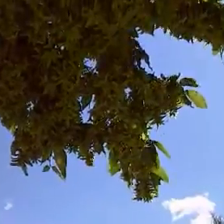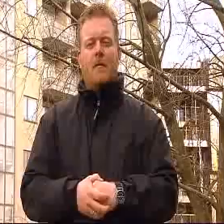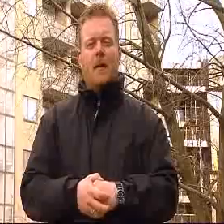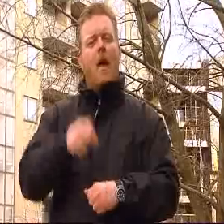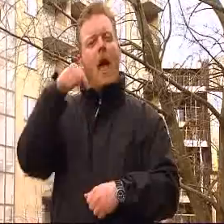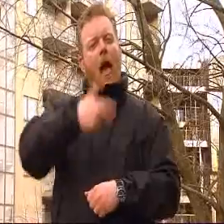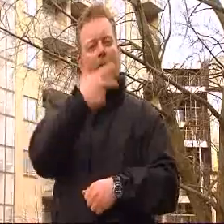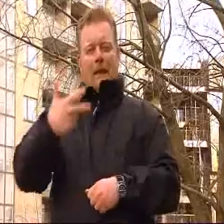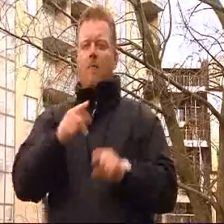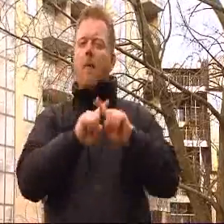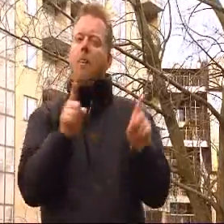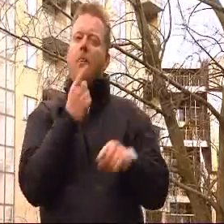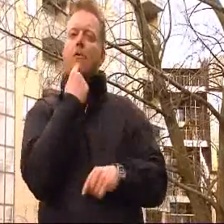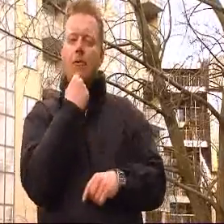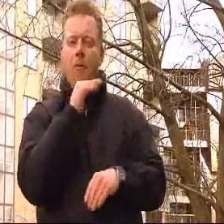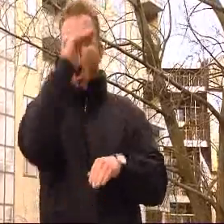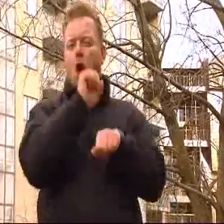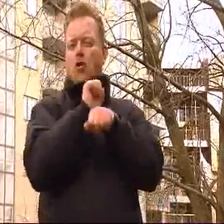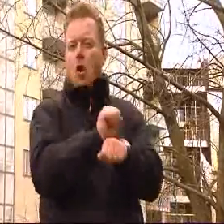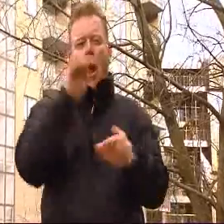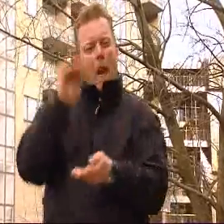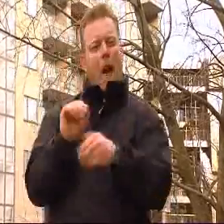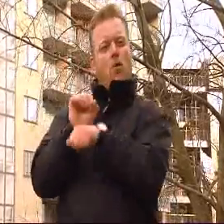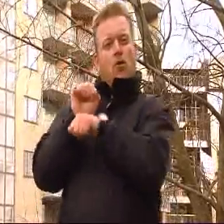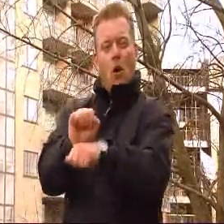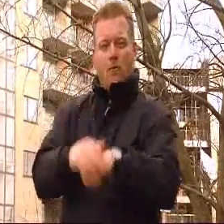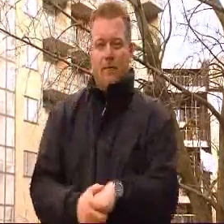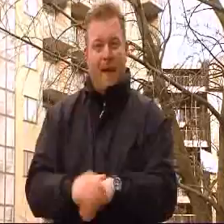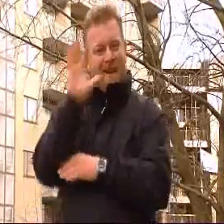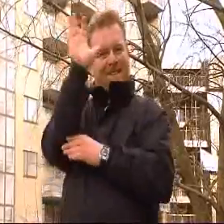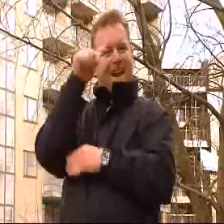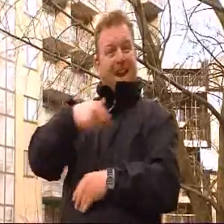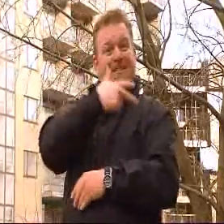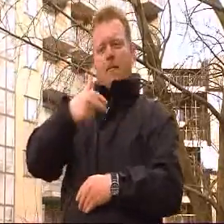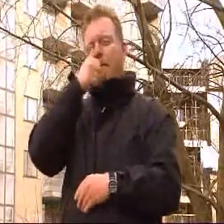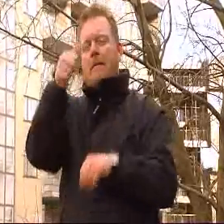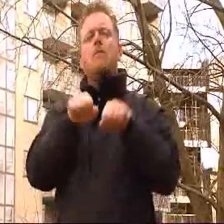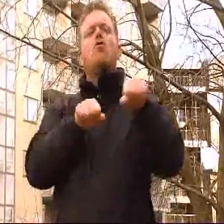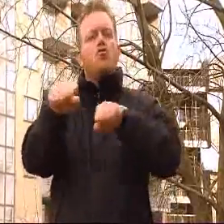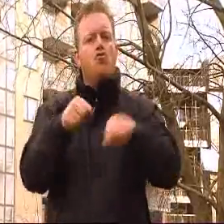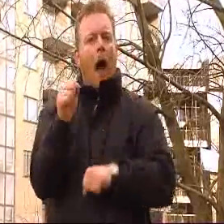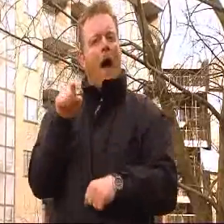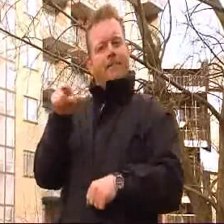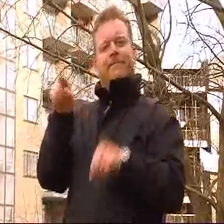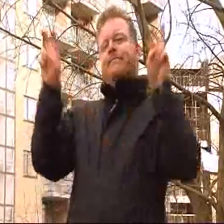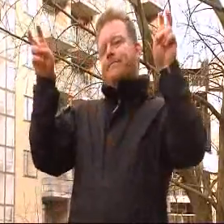I Danmark er højtryk og lavtryk af en lidt anden type. Vejret her i Danmark er styret af det, man kalder for polarfronternes